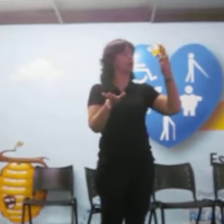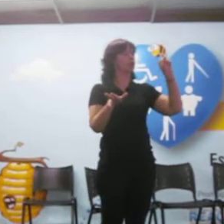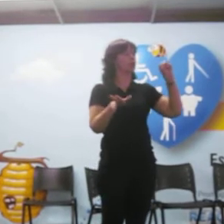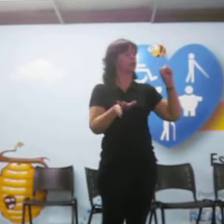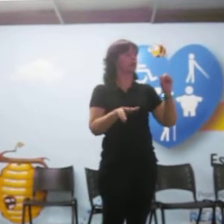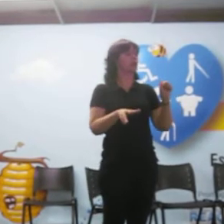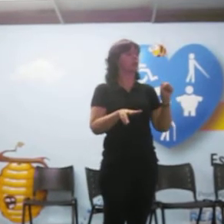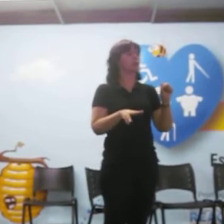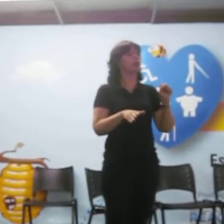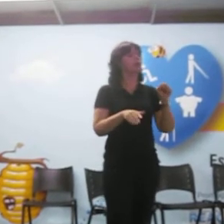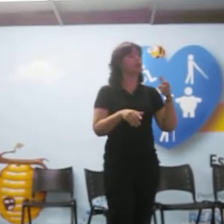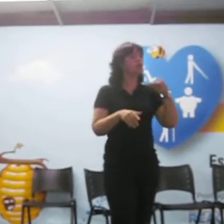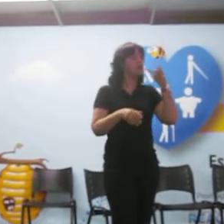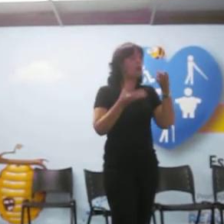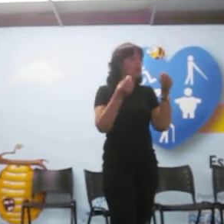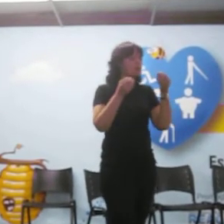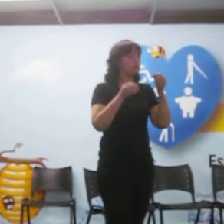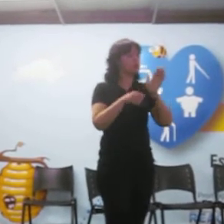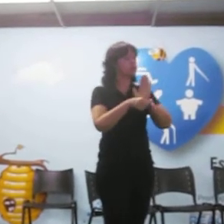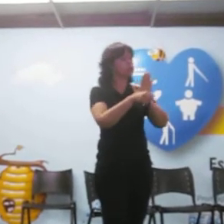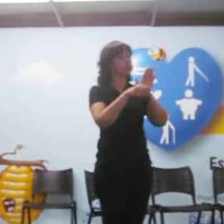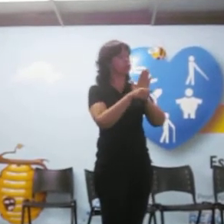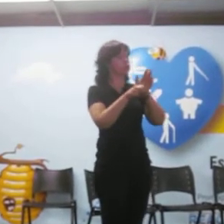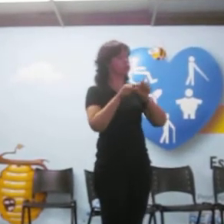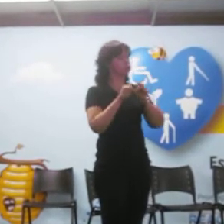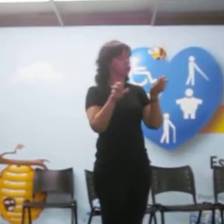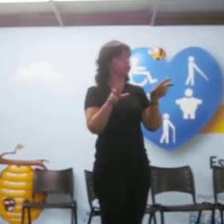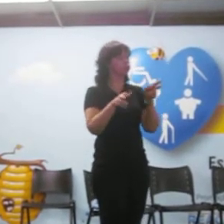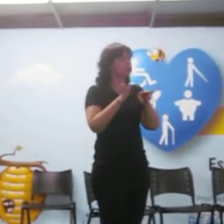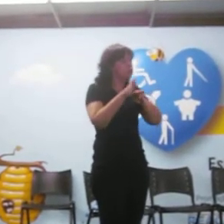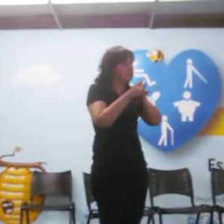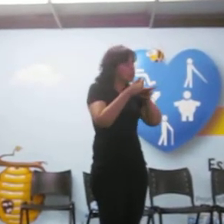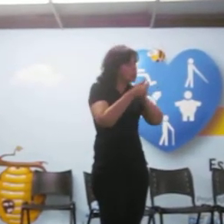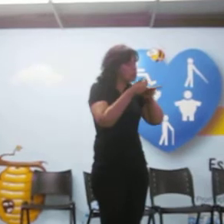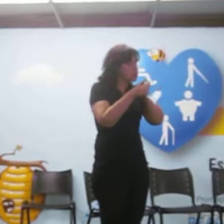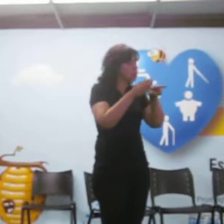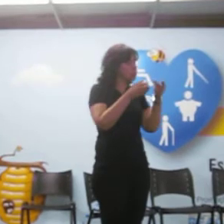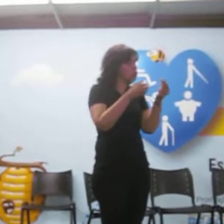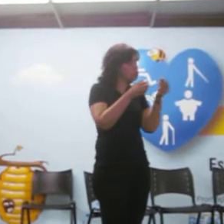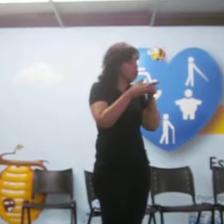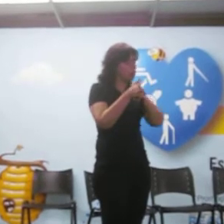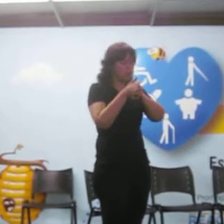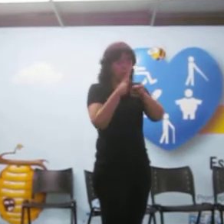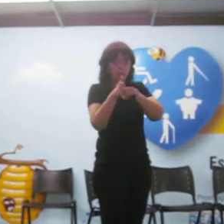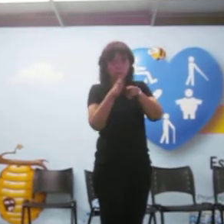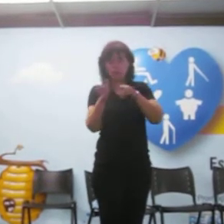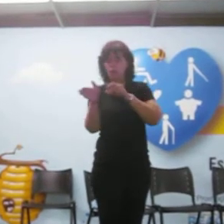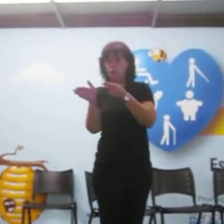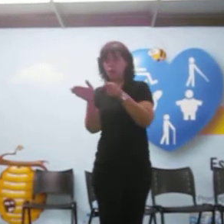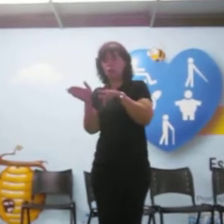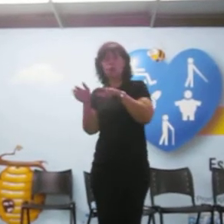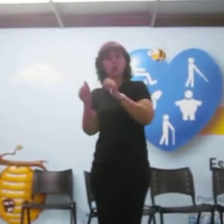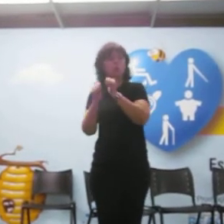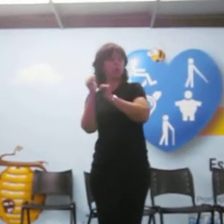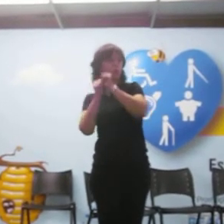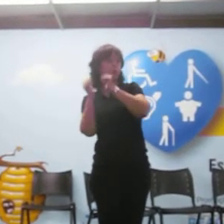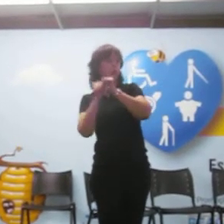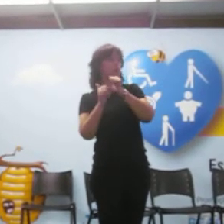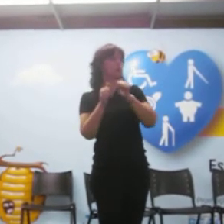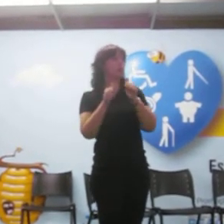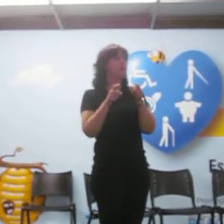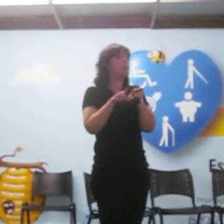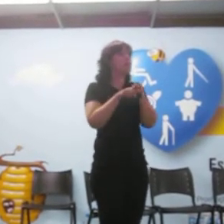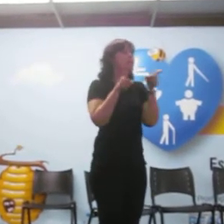fomento da pesquisa Fomento da indústria Mas,